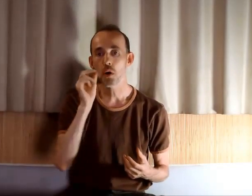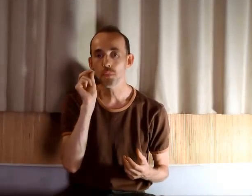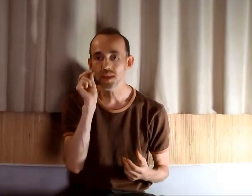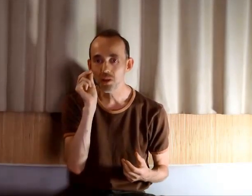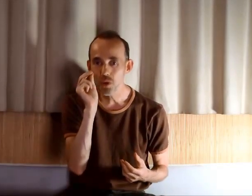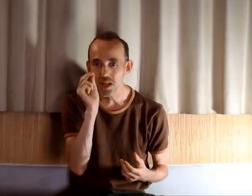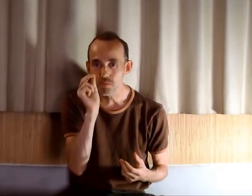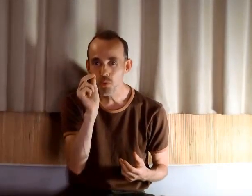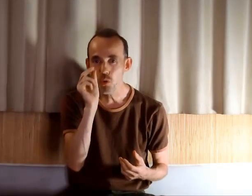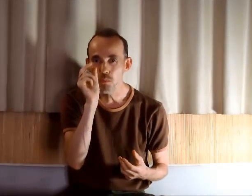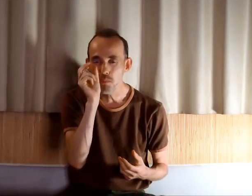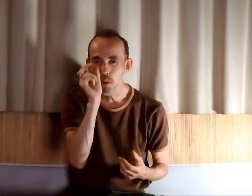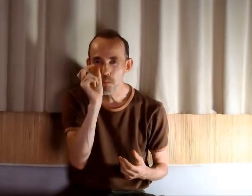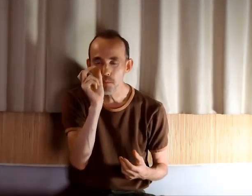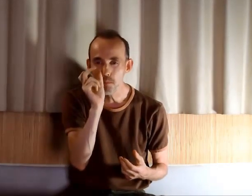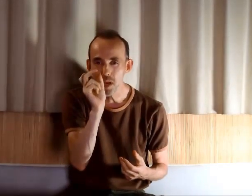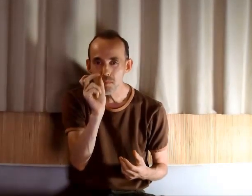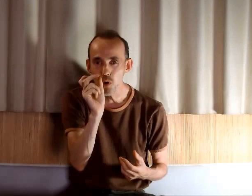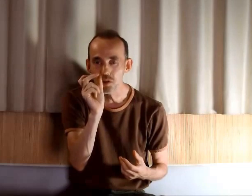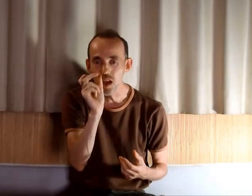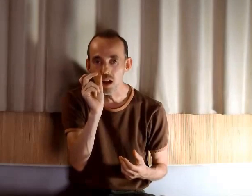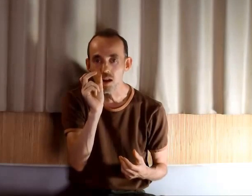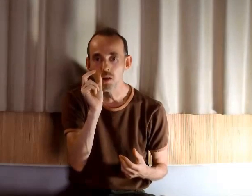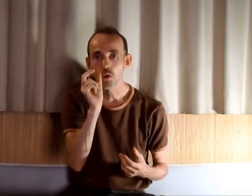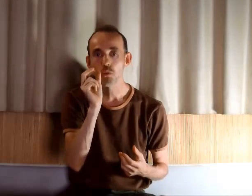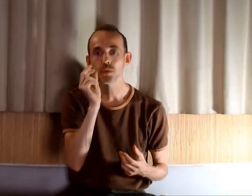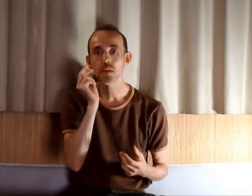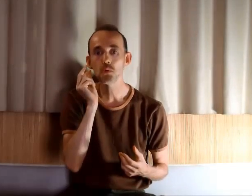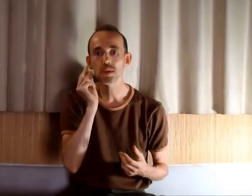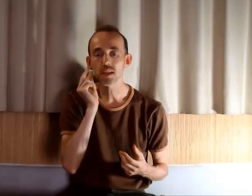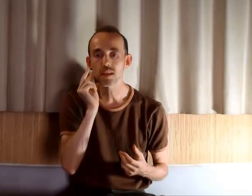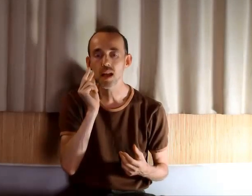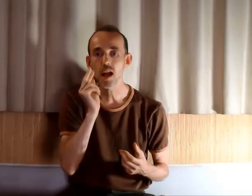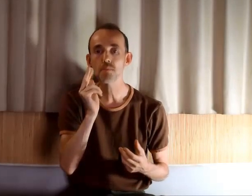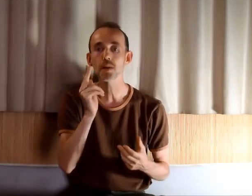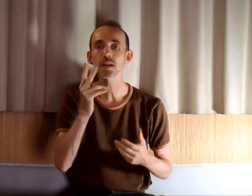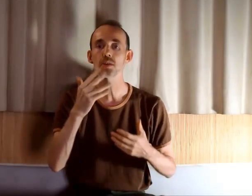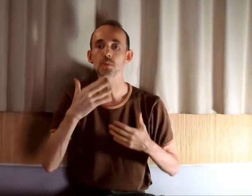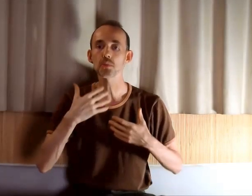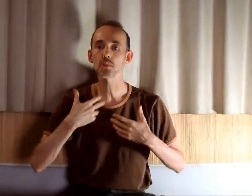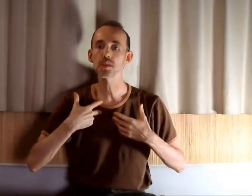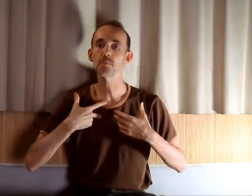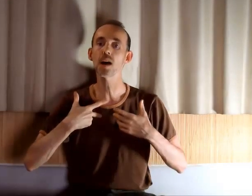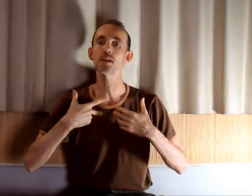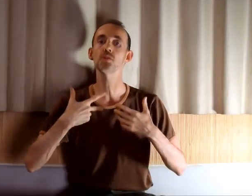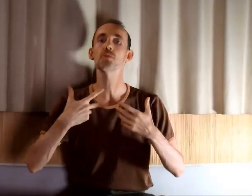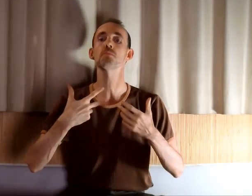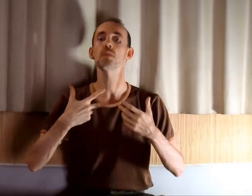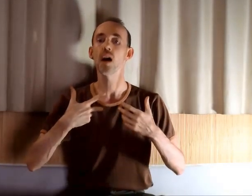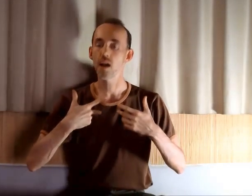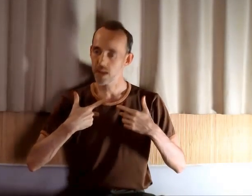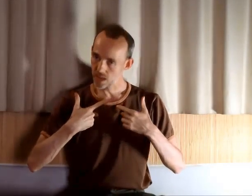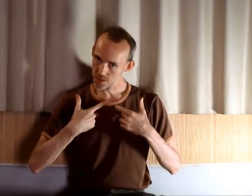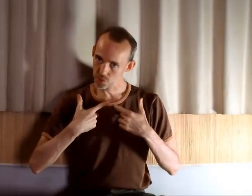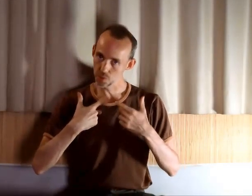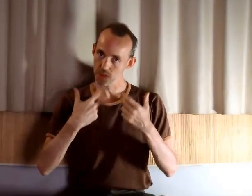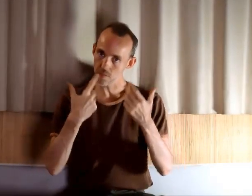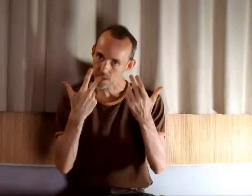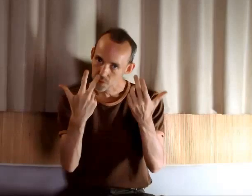En fait, elle correspond au moment primordial où vous avez eu cette impression de séparation avec la source, avec